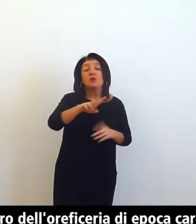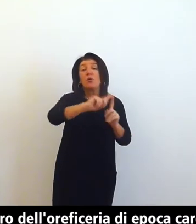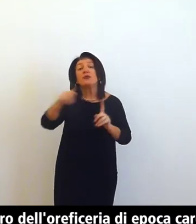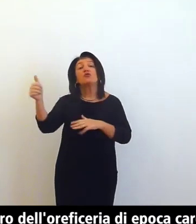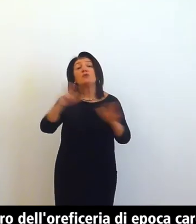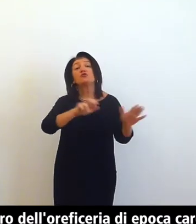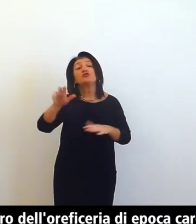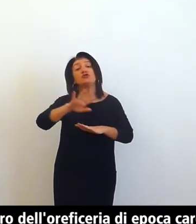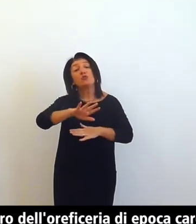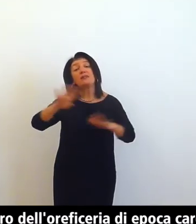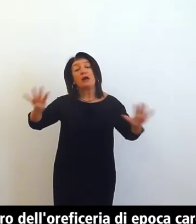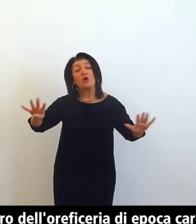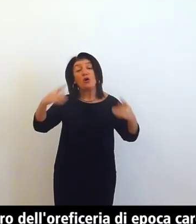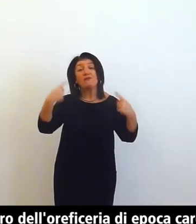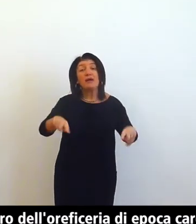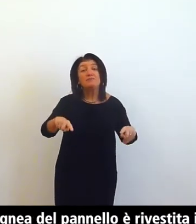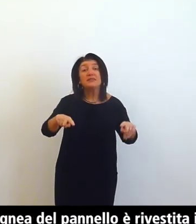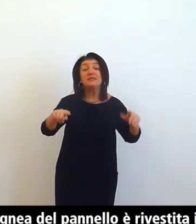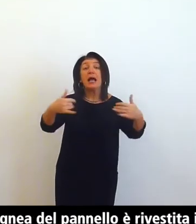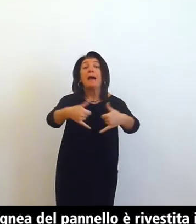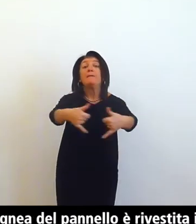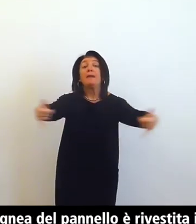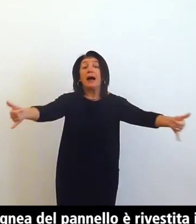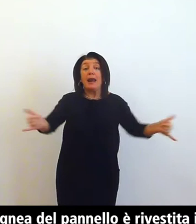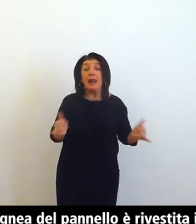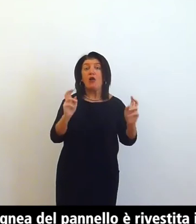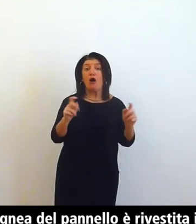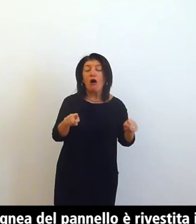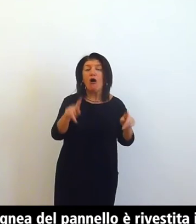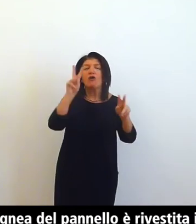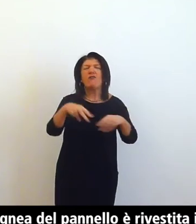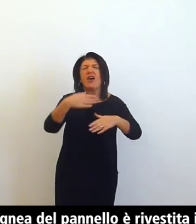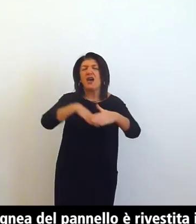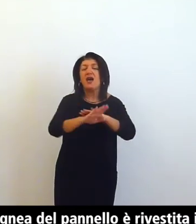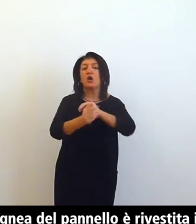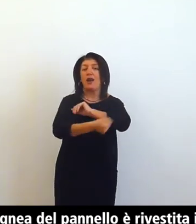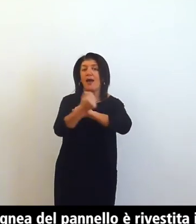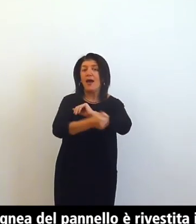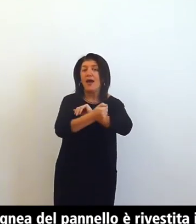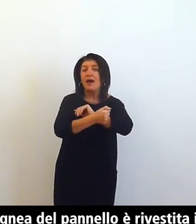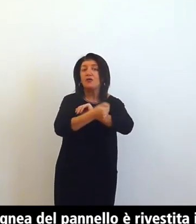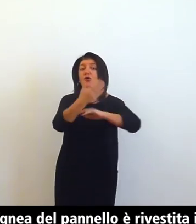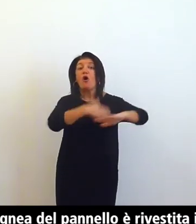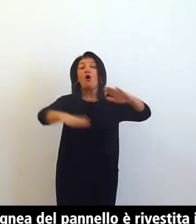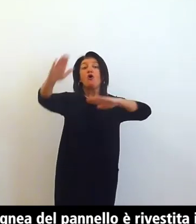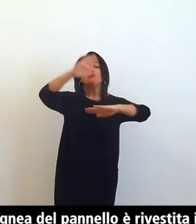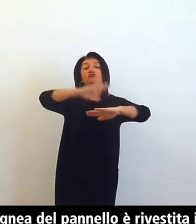la struttura linea del pannello è rivestita interamente da lastre d'oro ed argento dorato